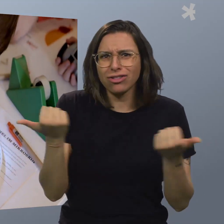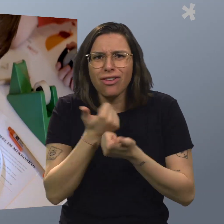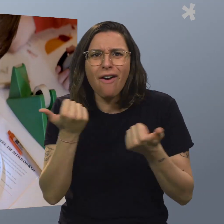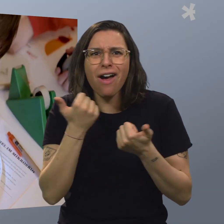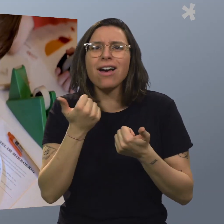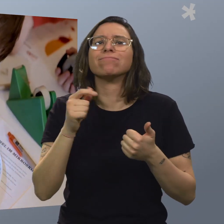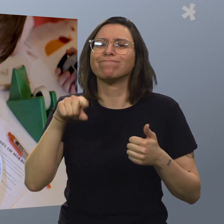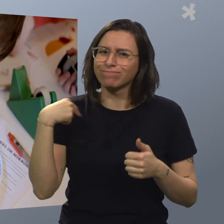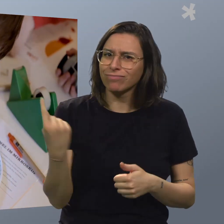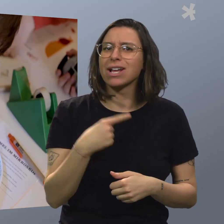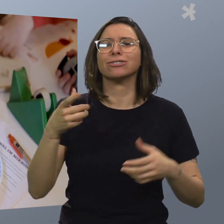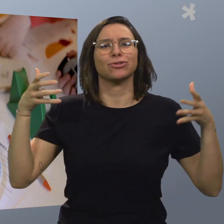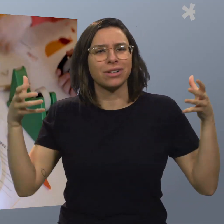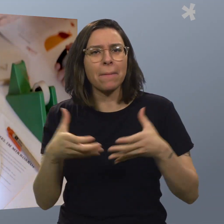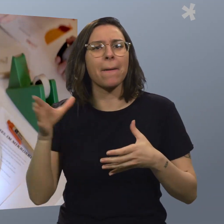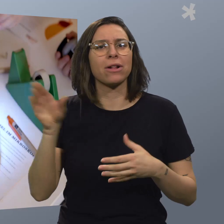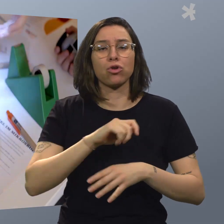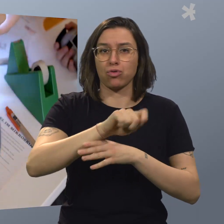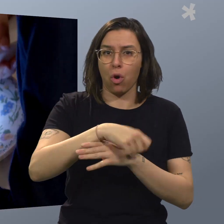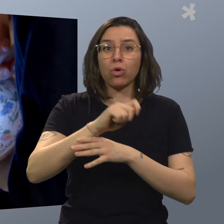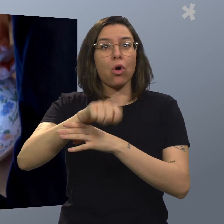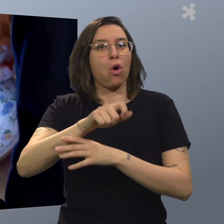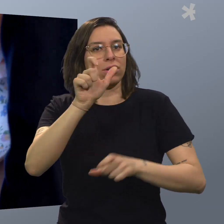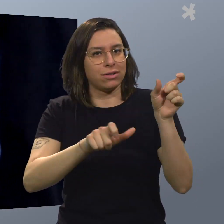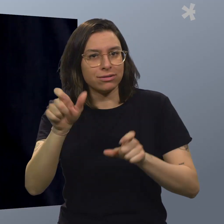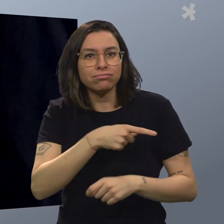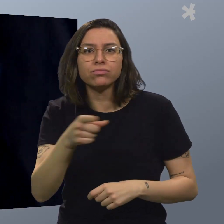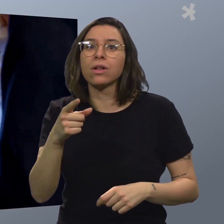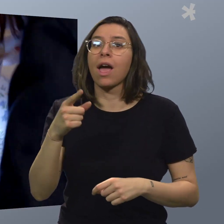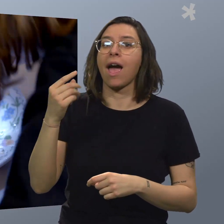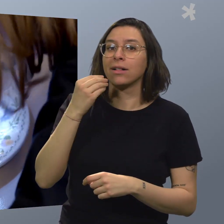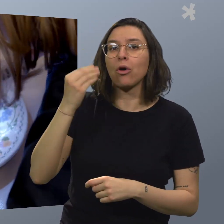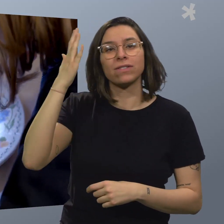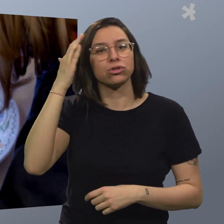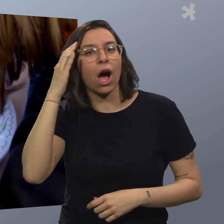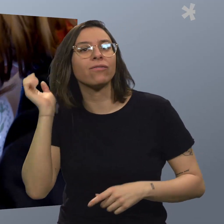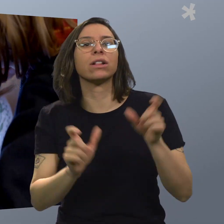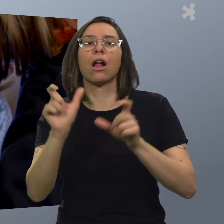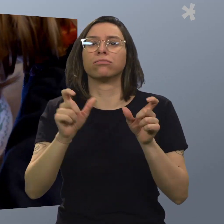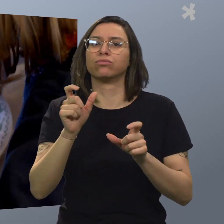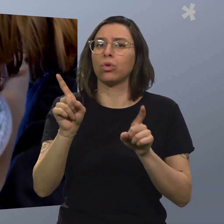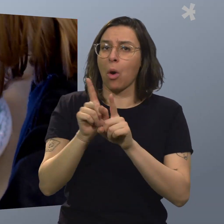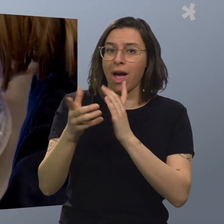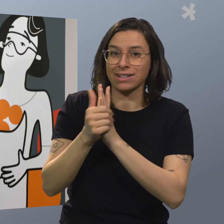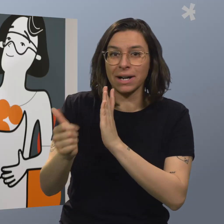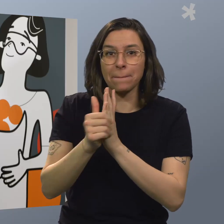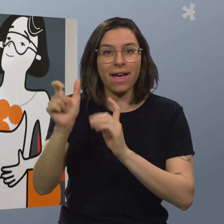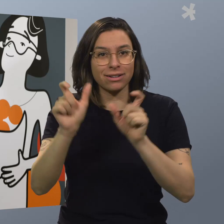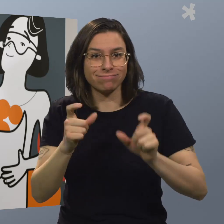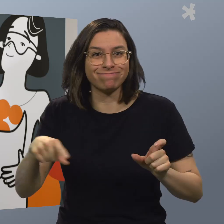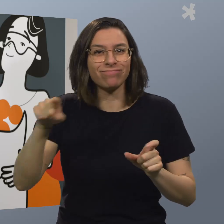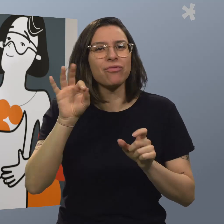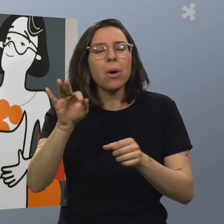Und da haben wir gesagt, ja, das wäre schon sehr nett und haben uns dann zusammengetan mit Koch, Köchen, Köchinnen,